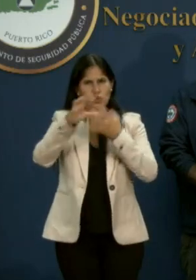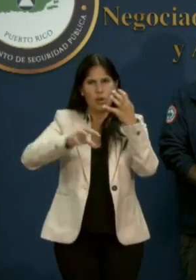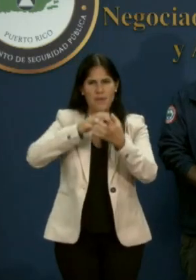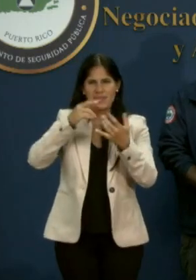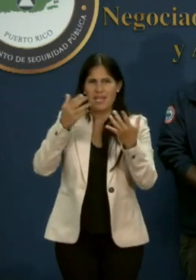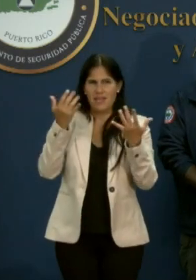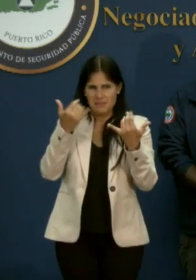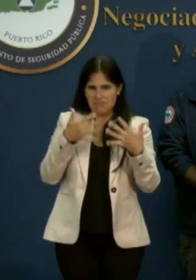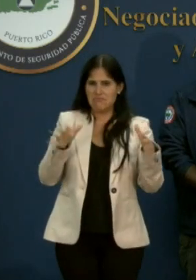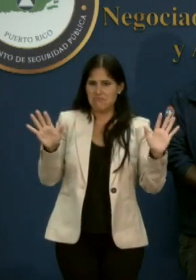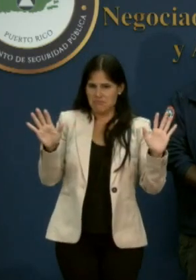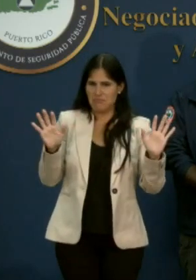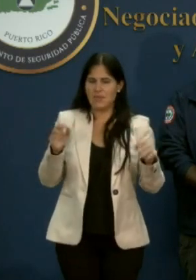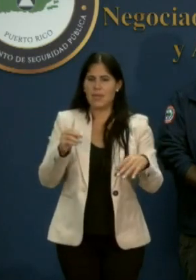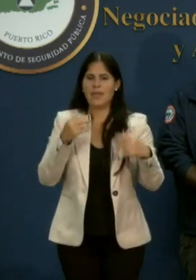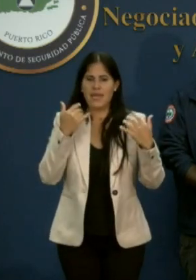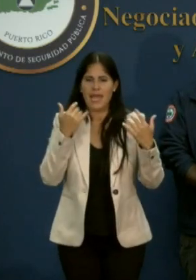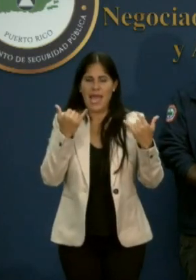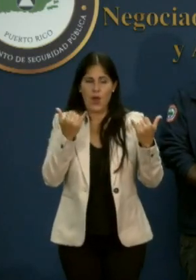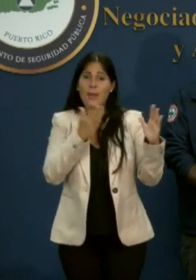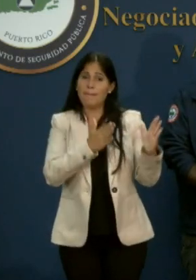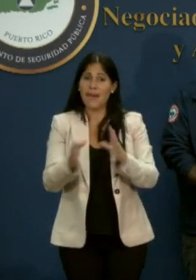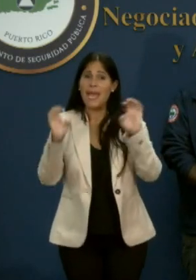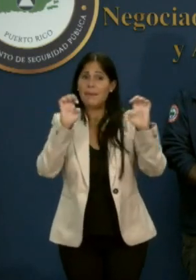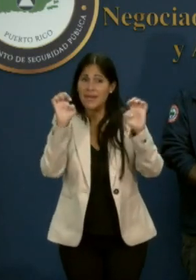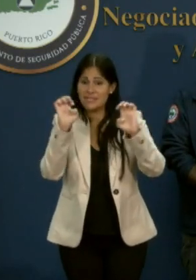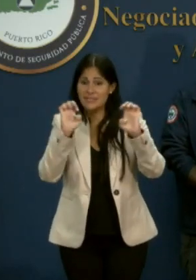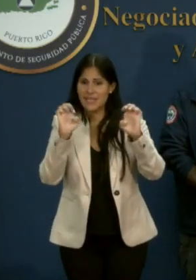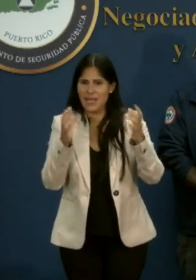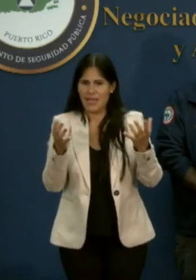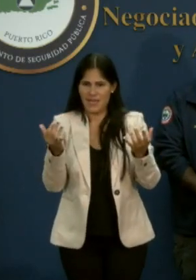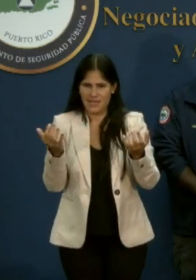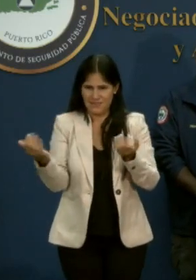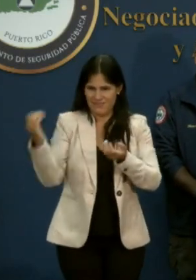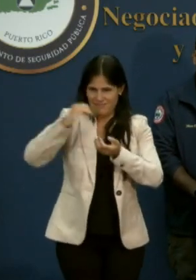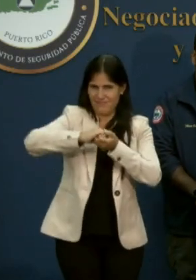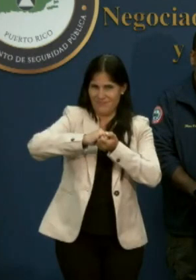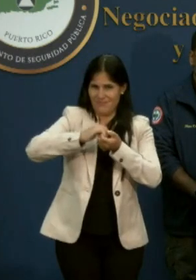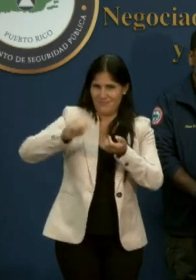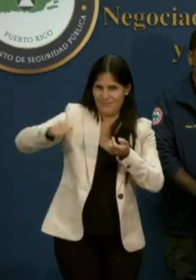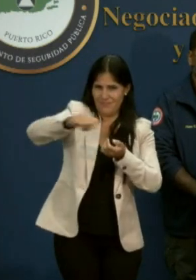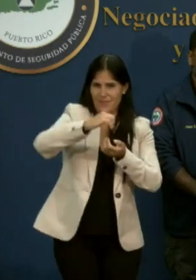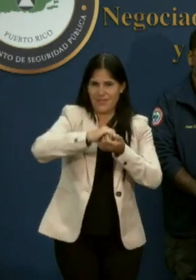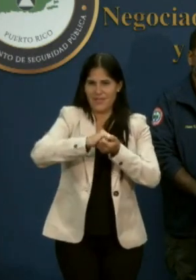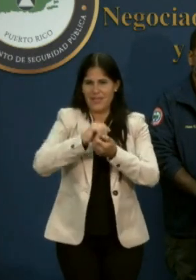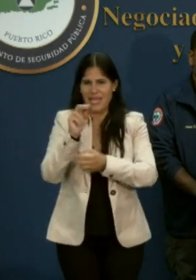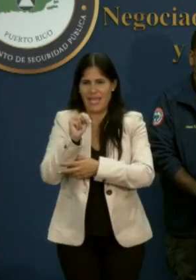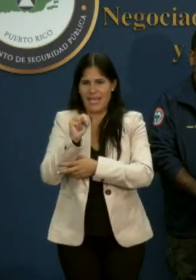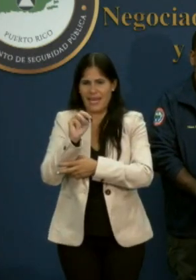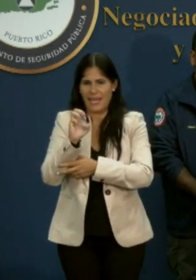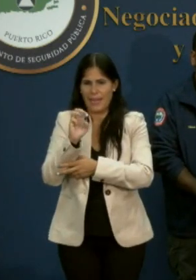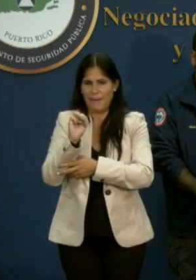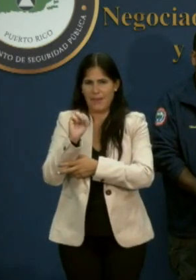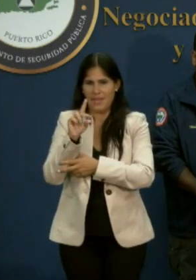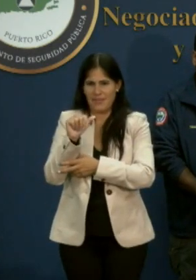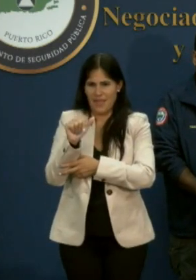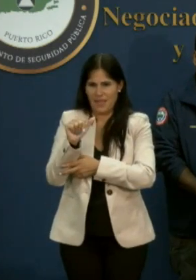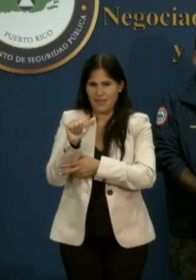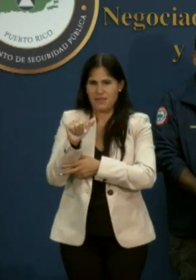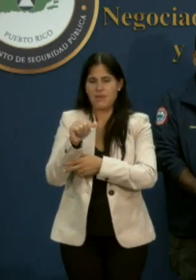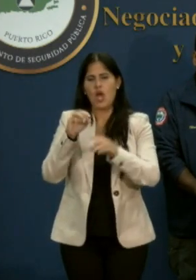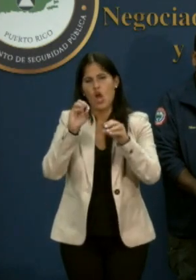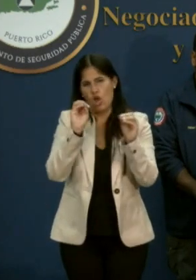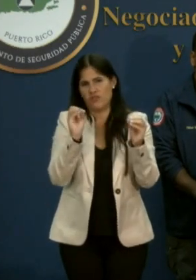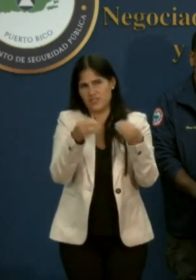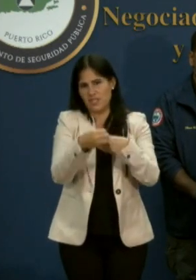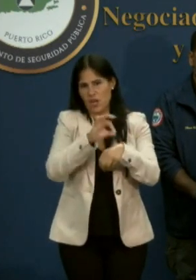planes de emergencia en coordinación con el negociado para el manejo de emergencia y administración de desastre. La depresión